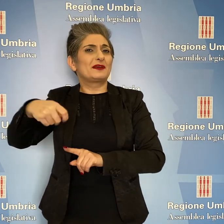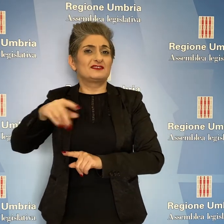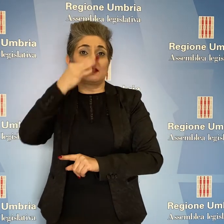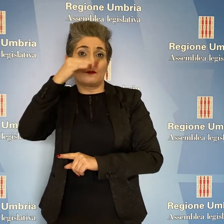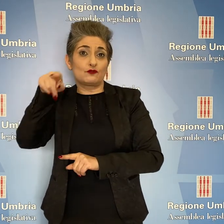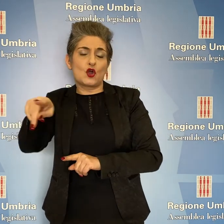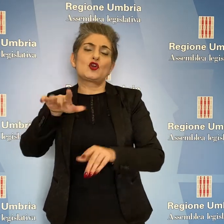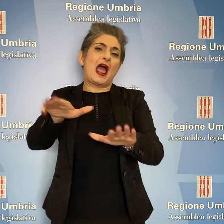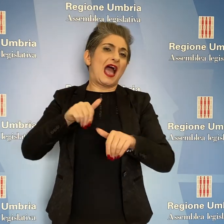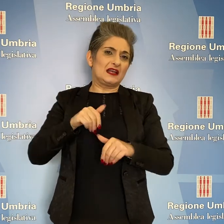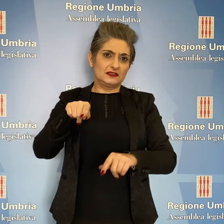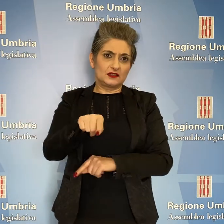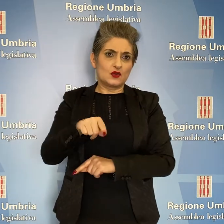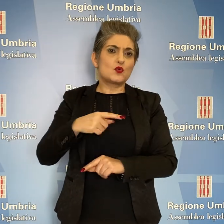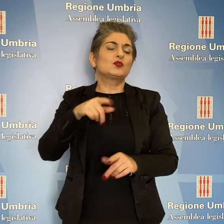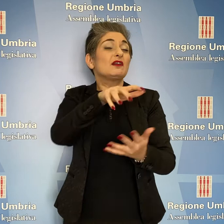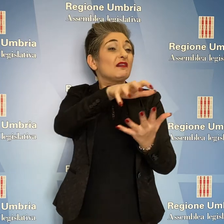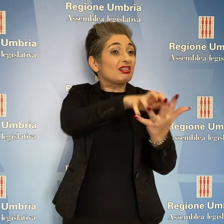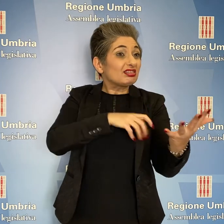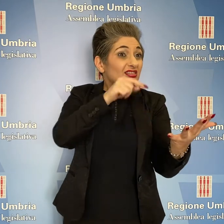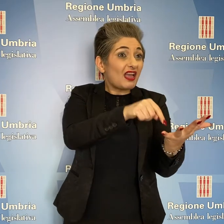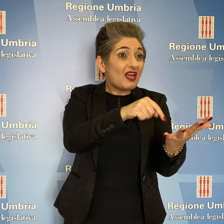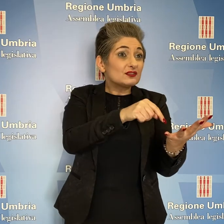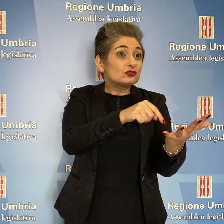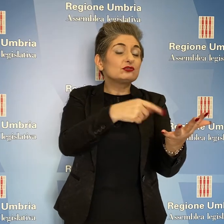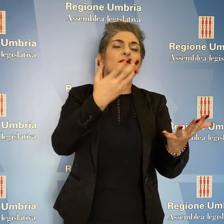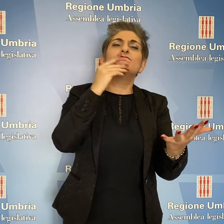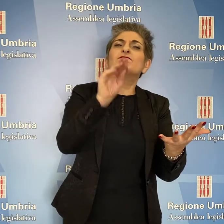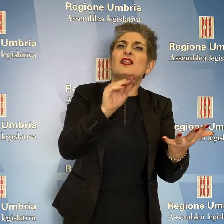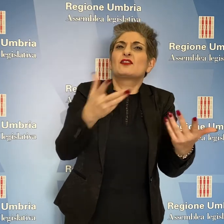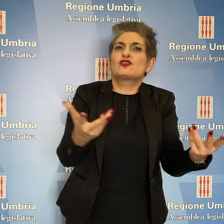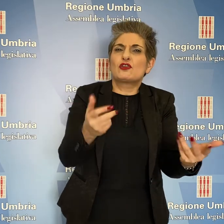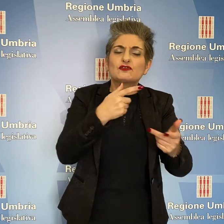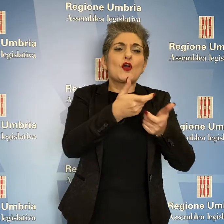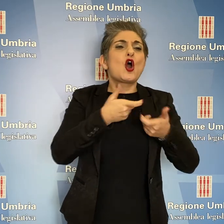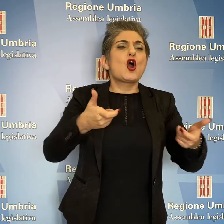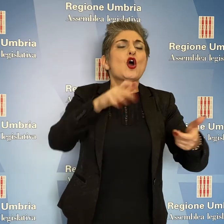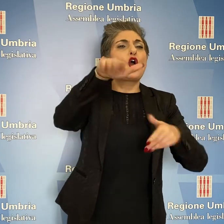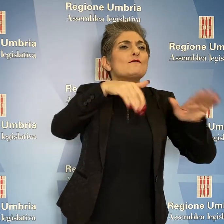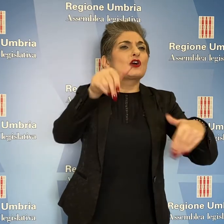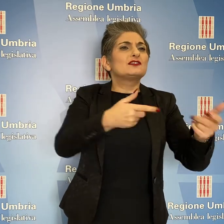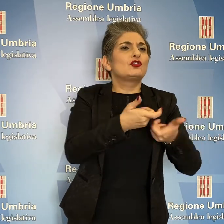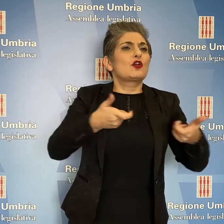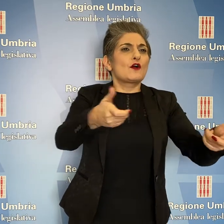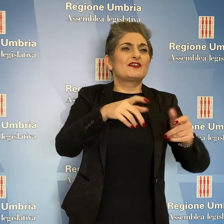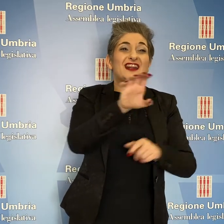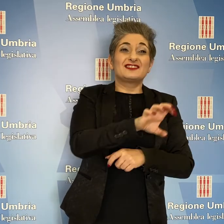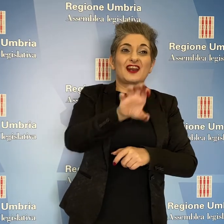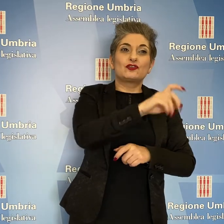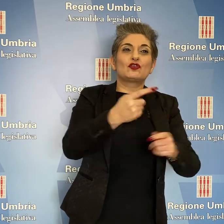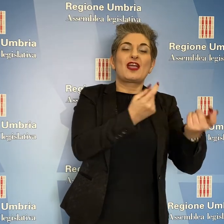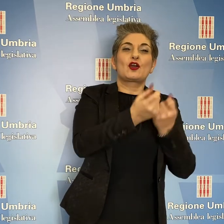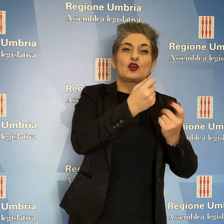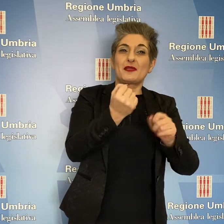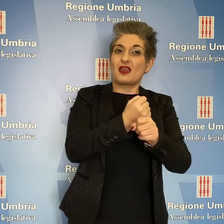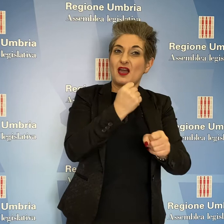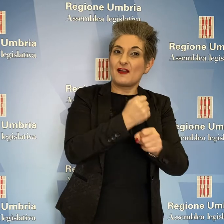e della vicepresidente Paola Fioroni. Il testo chiedeva, tra l'altro, la convocazione della conferenza regionale Economia e Lavoro, un